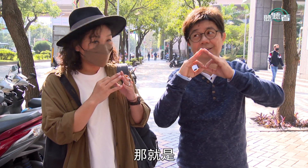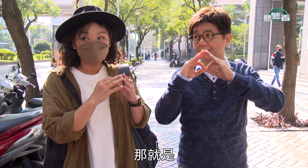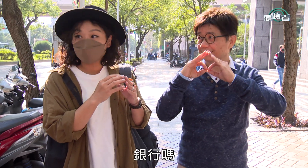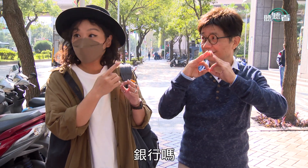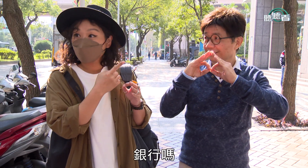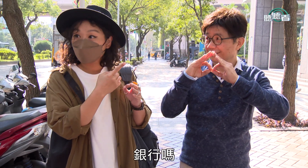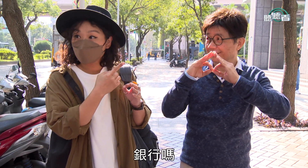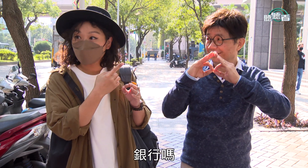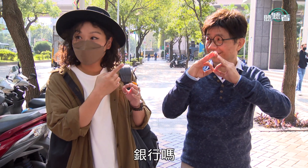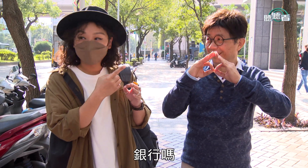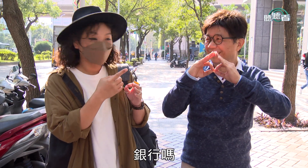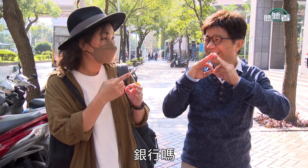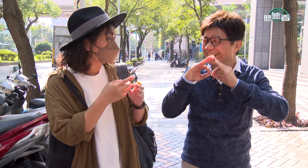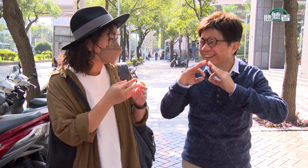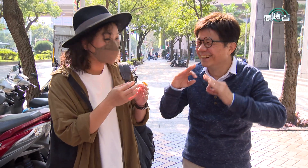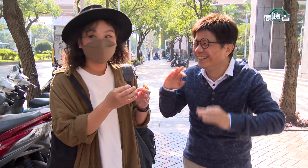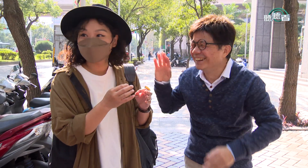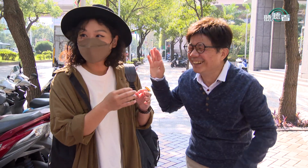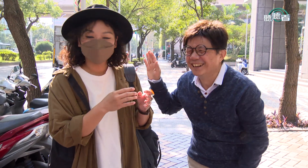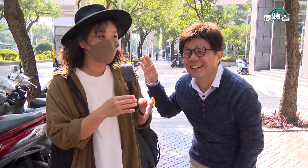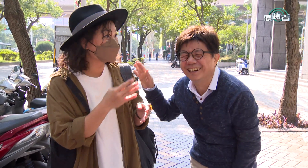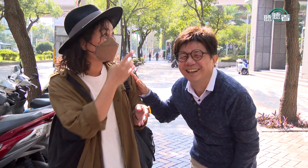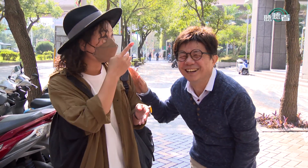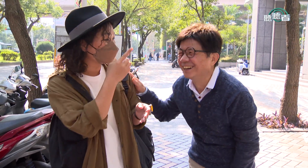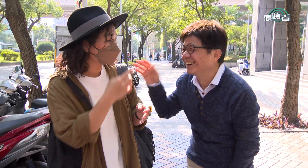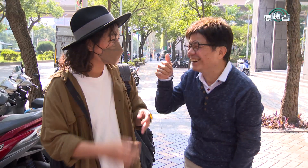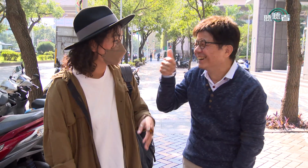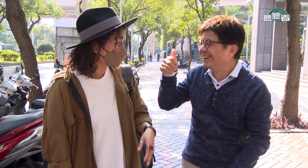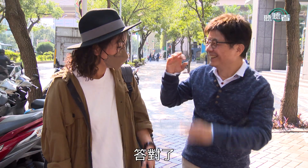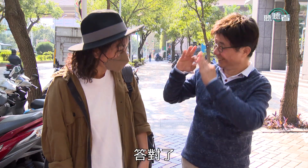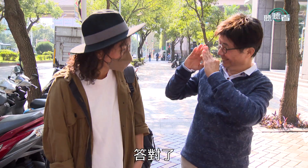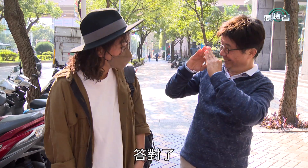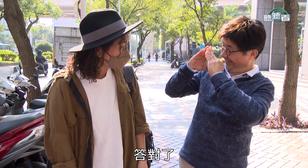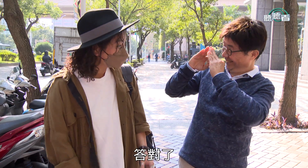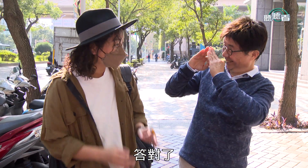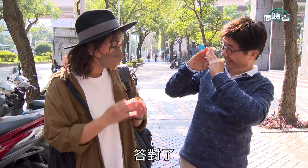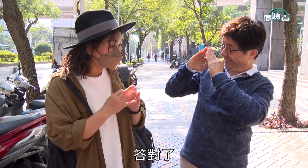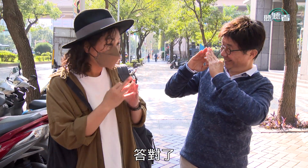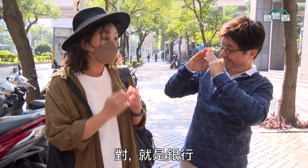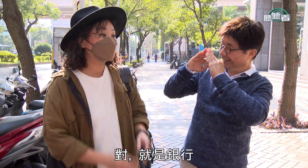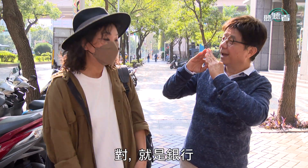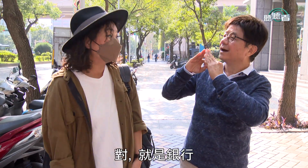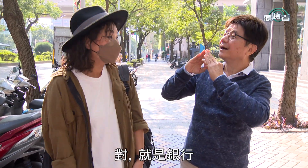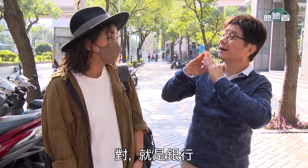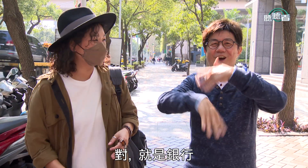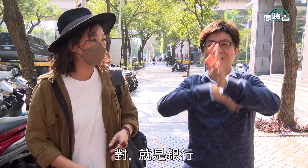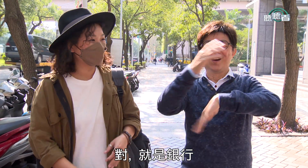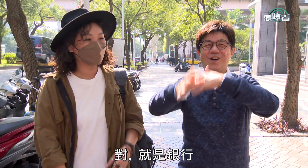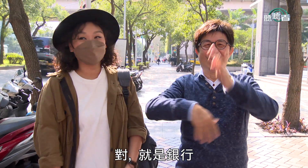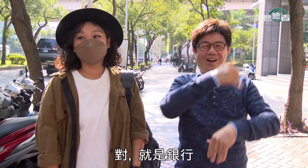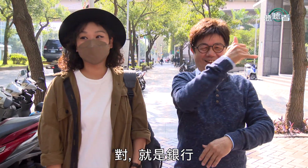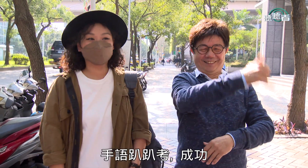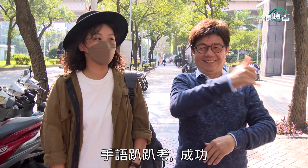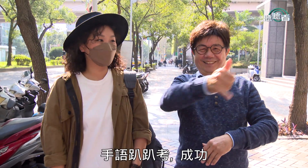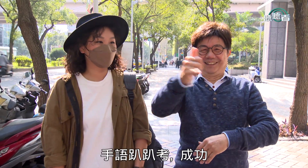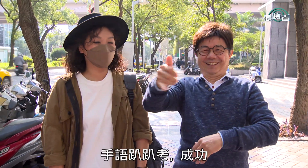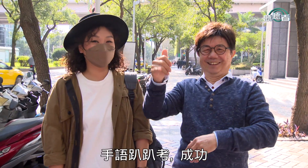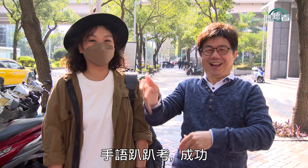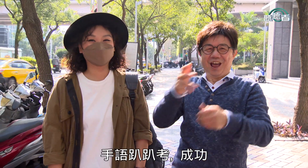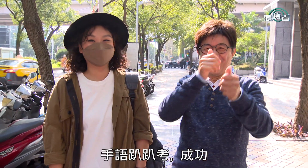啊银行吗哈哈哈哈哎答对了啊对就是银行手语啪